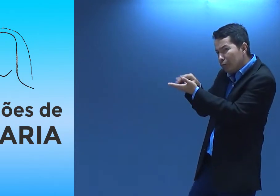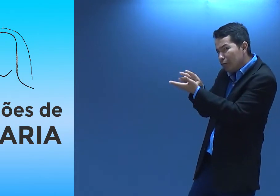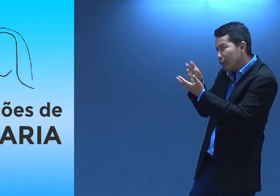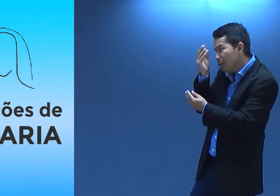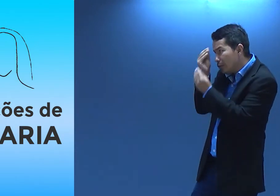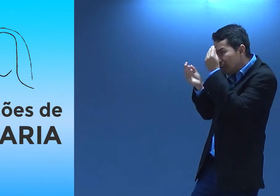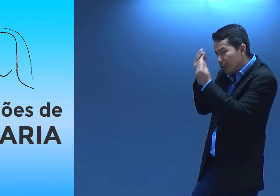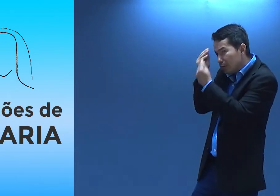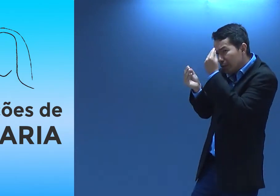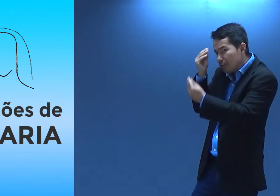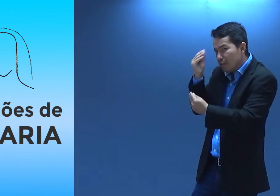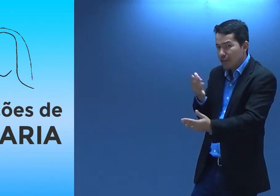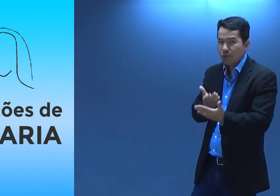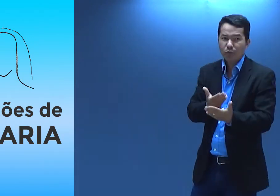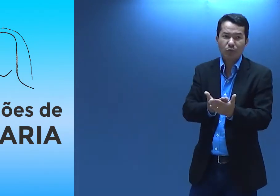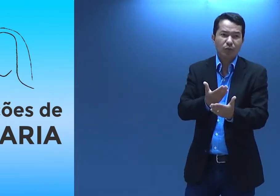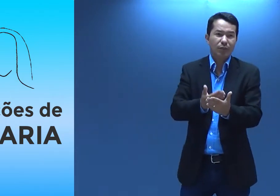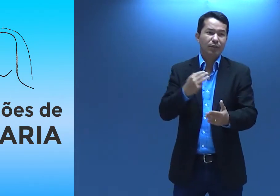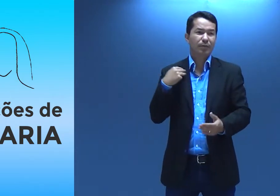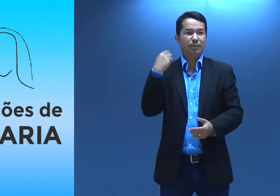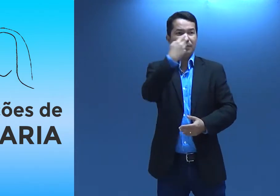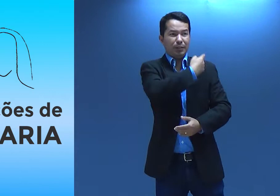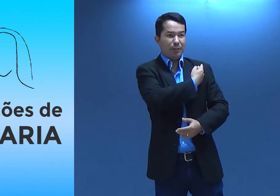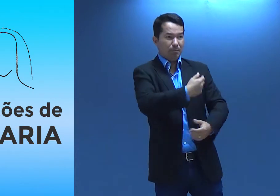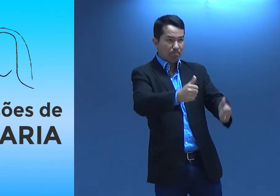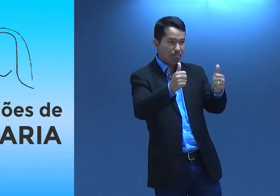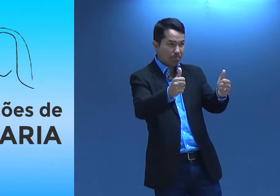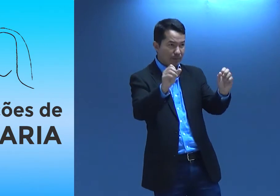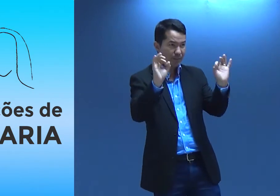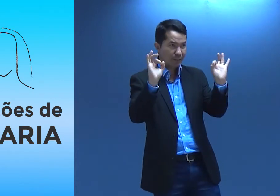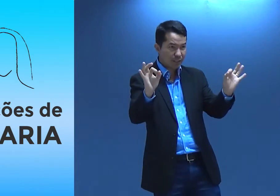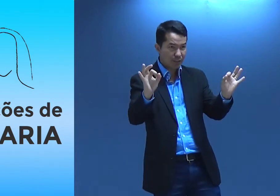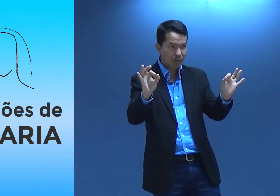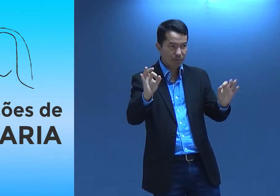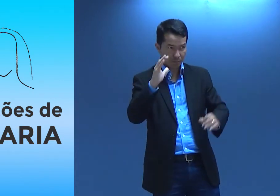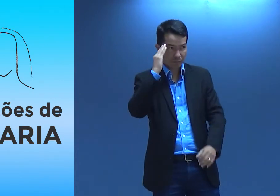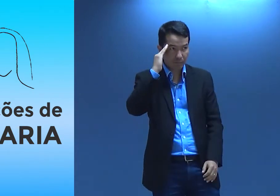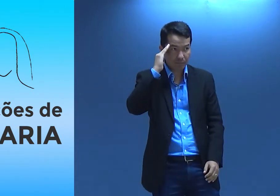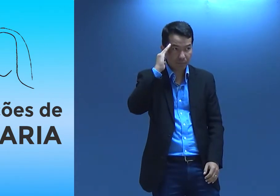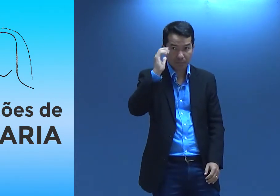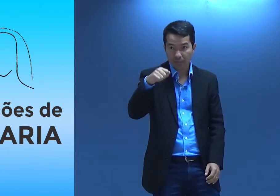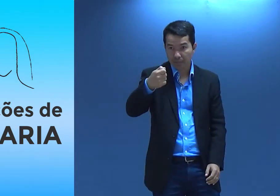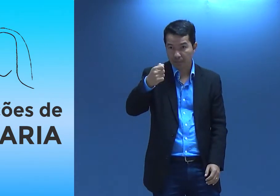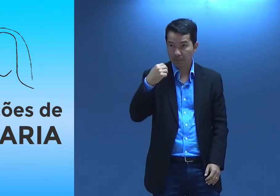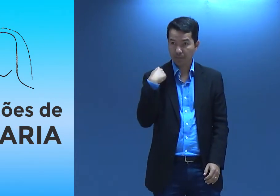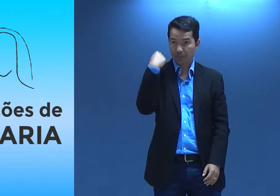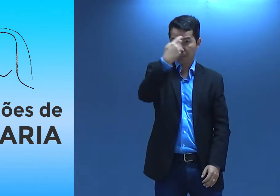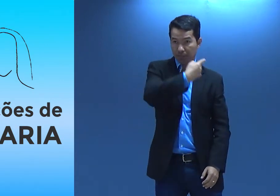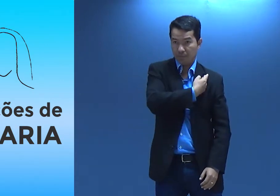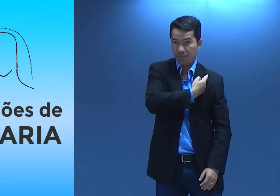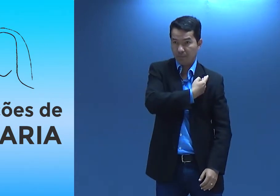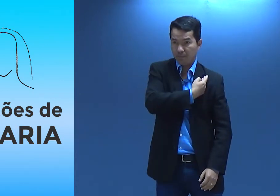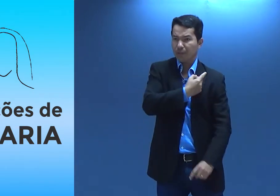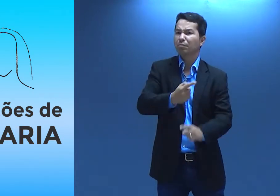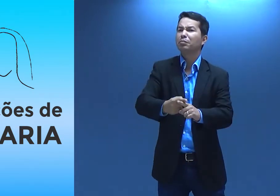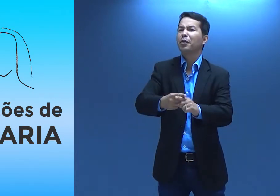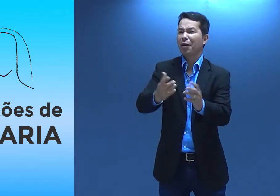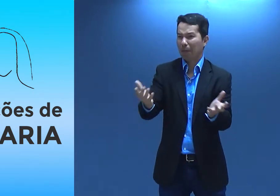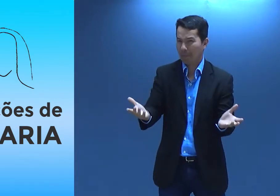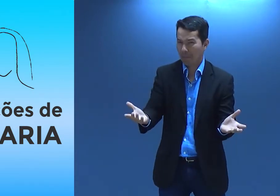né? Então coisas que a gente tem que estar aprendendo sobre ela, tá bom? Certo? Vocês entenderam? Esse é o sinal, tá? Maria,